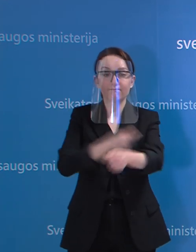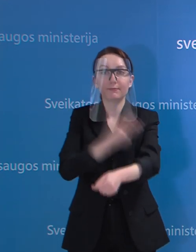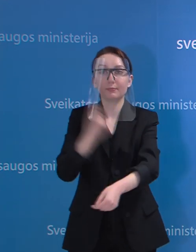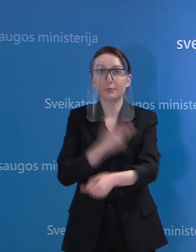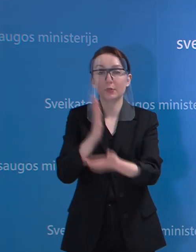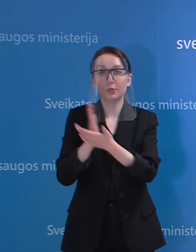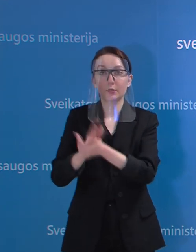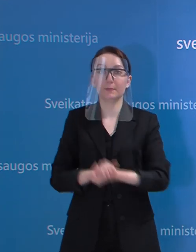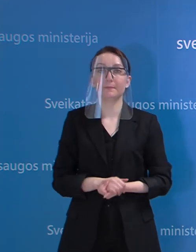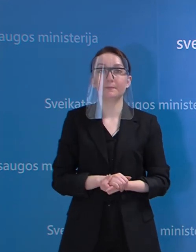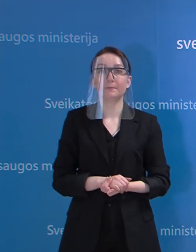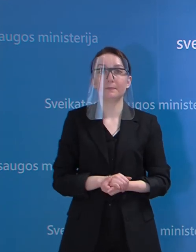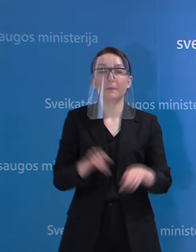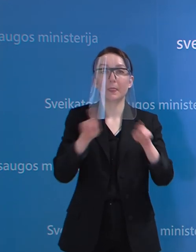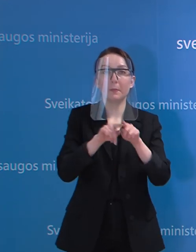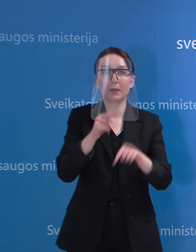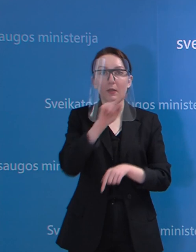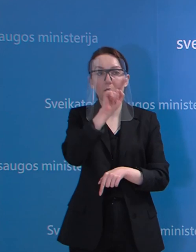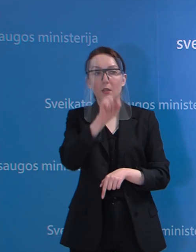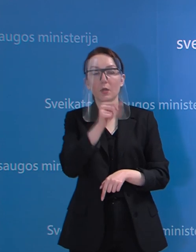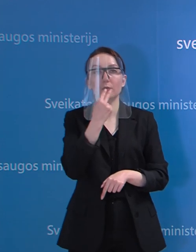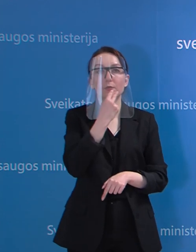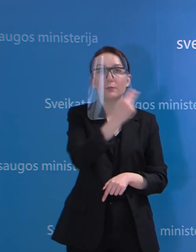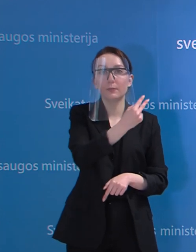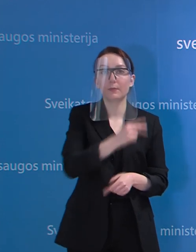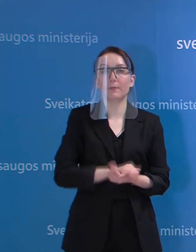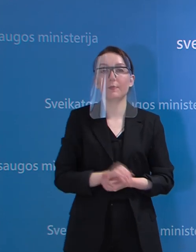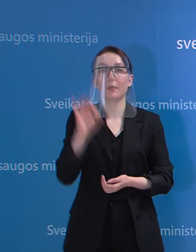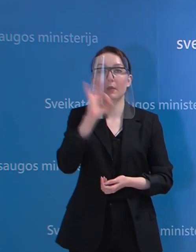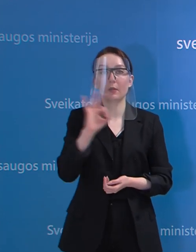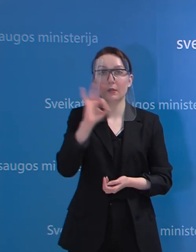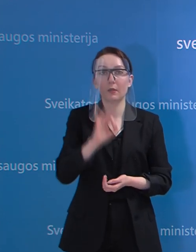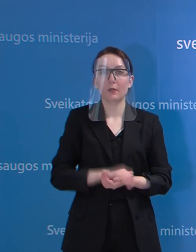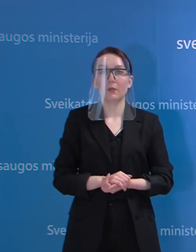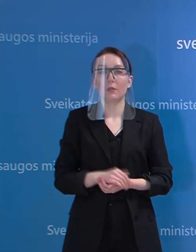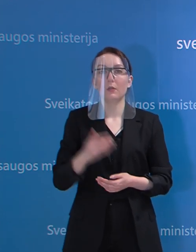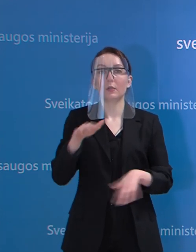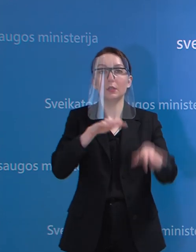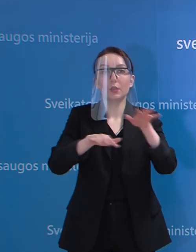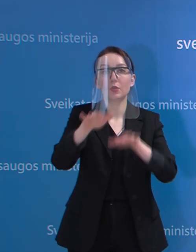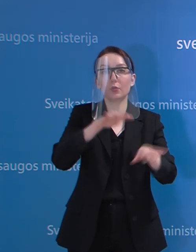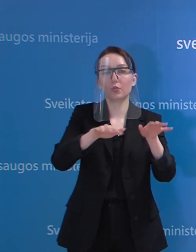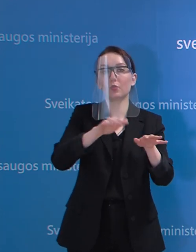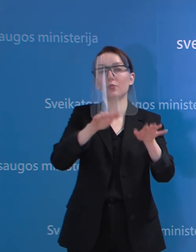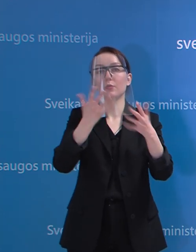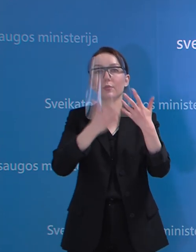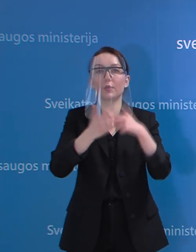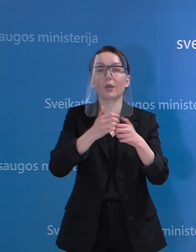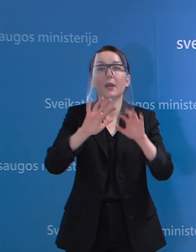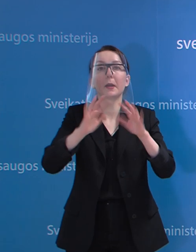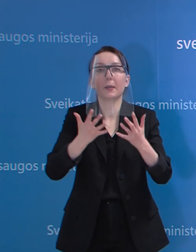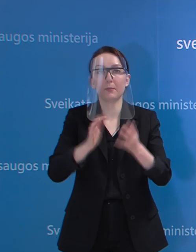paima. Taip pat matau, kad yra klausimas dėl atvejų, dėl skaičių, kaip jie